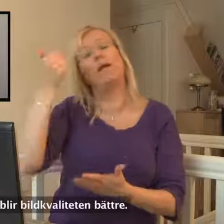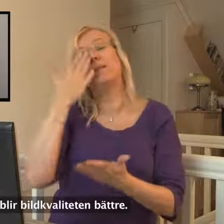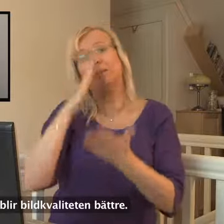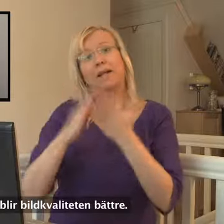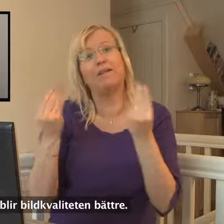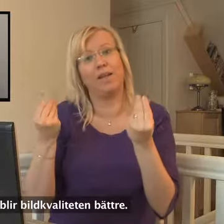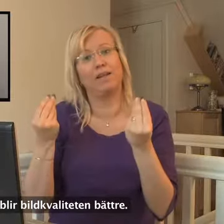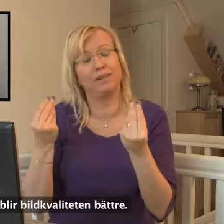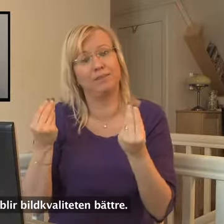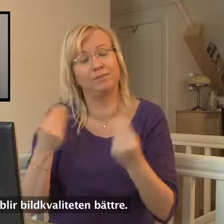blir bildkvaliteten mycket bättre.